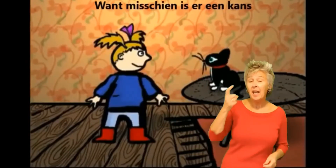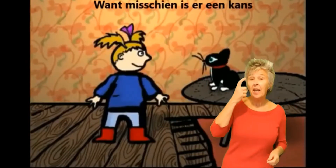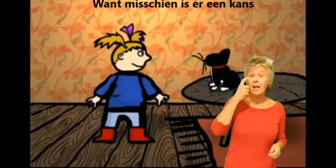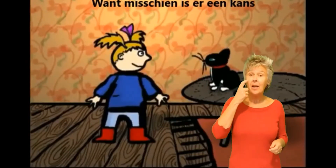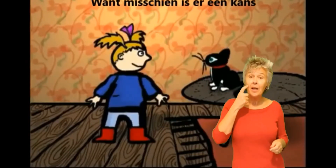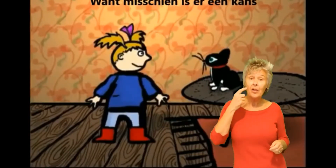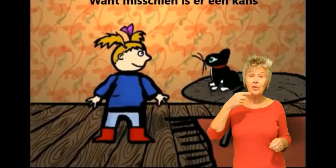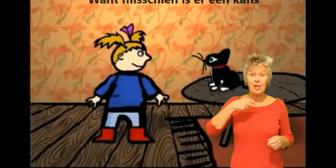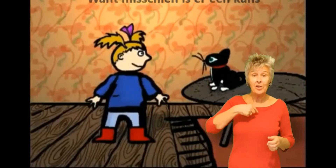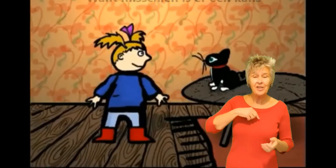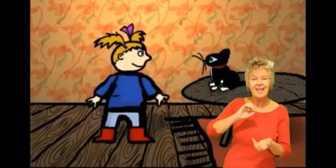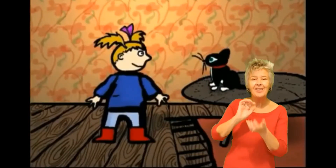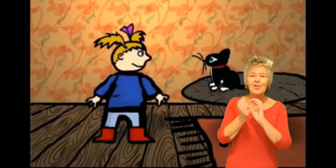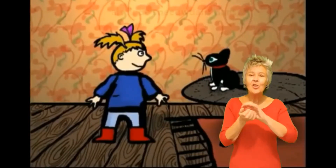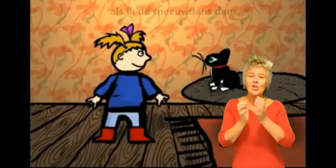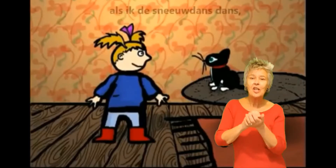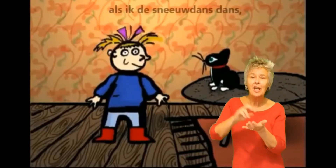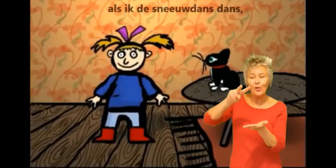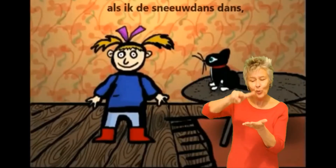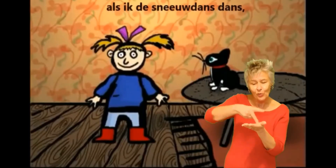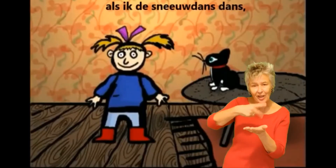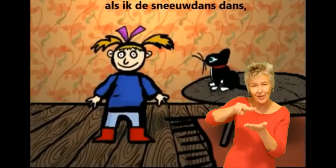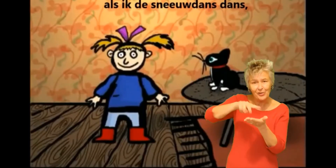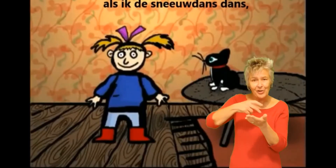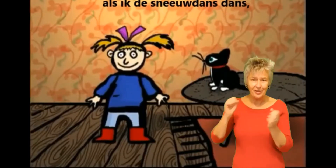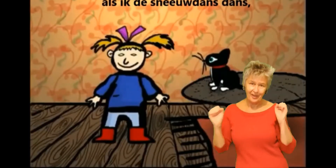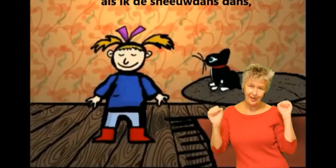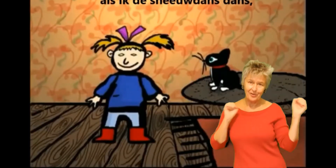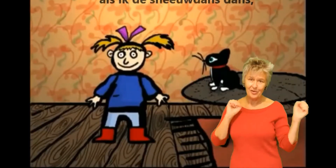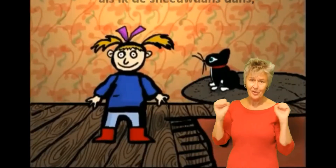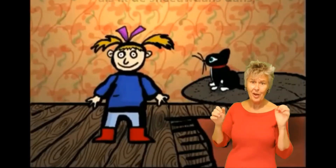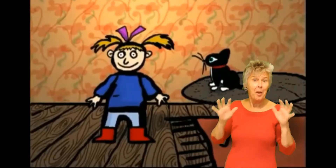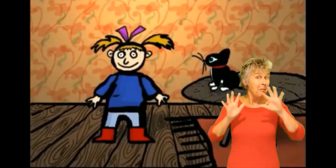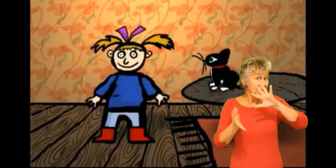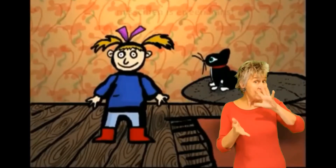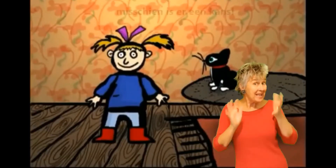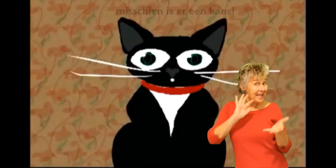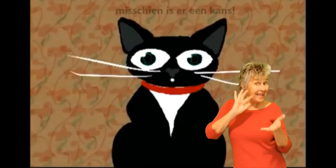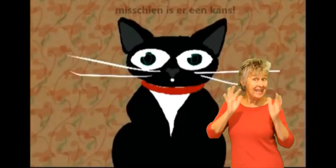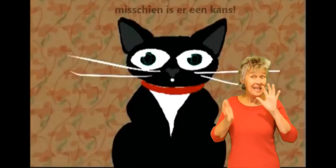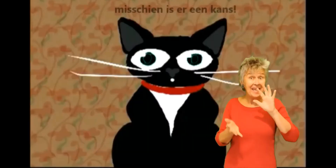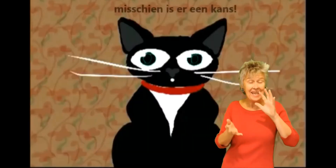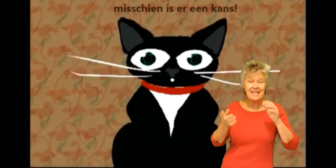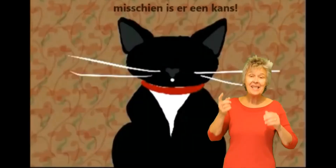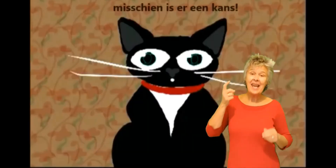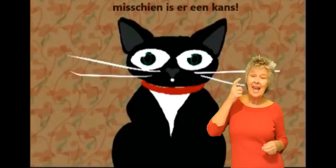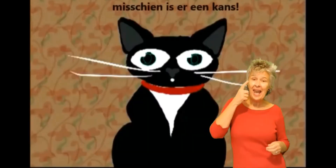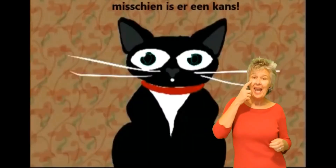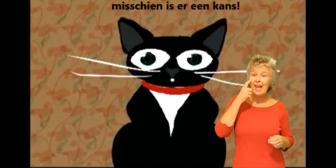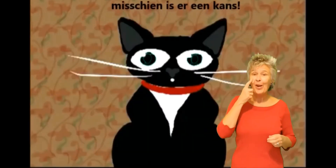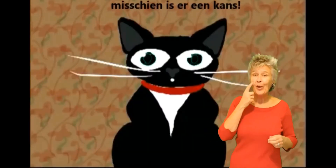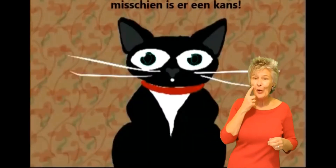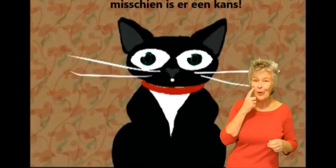er een kans Als ik de sneeuw dans dans Misschien is er een